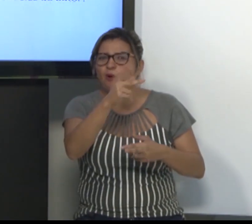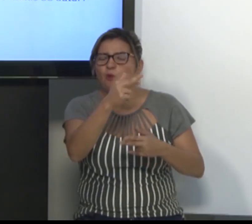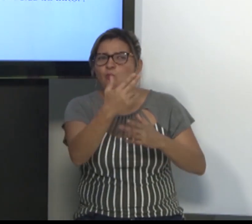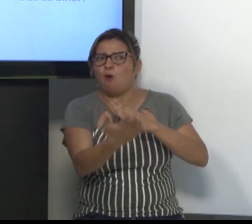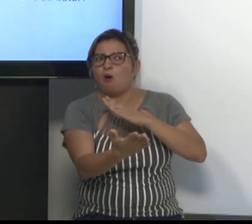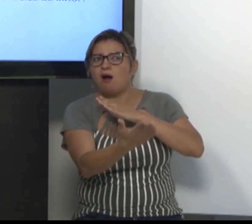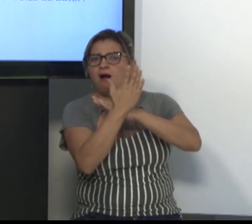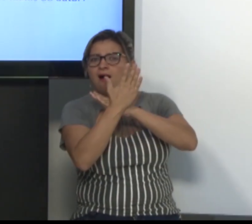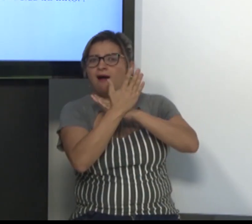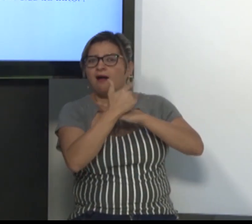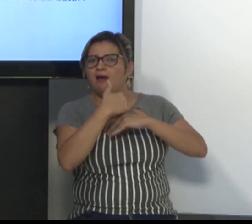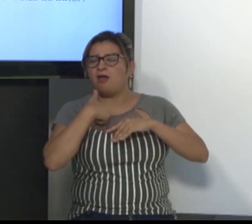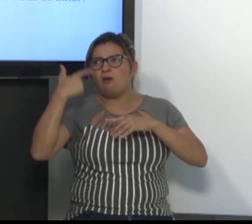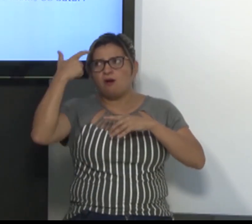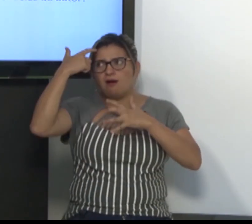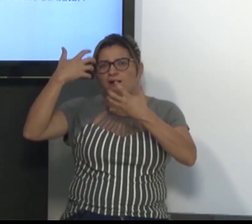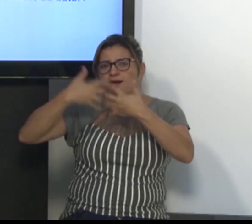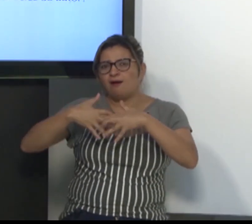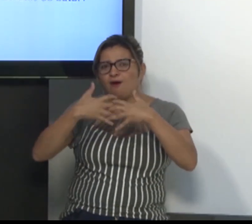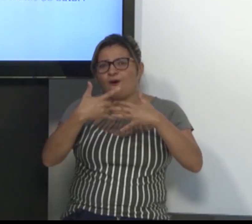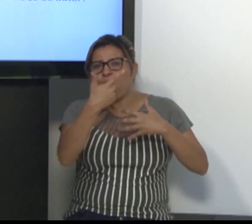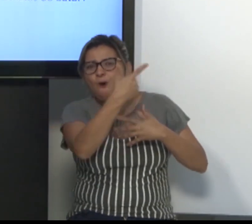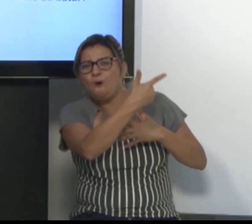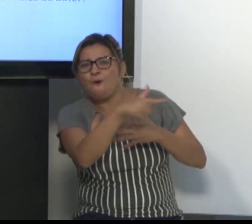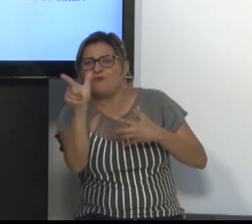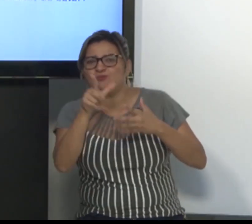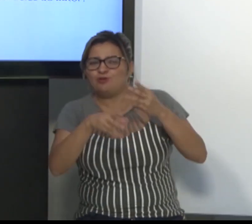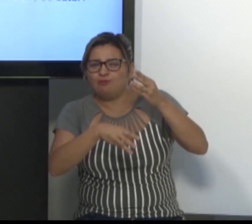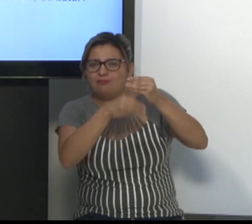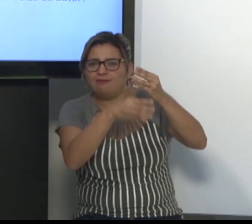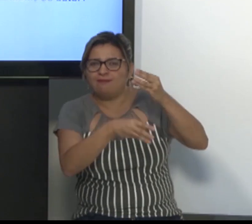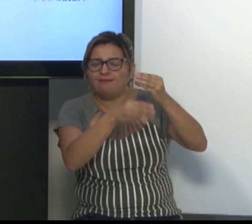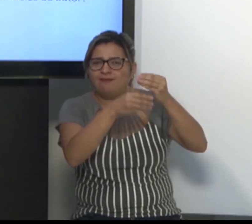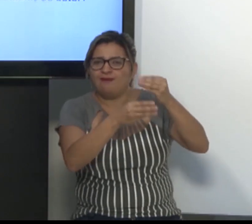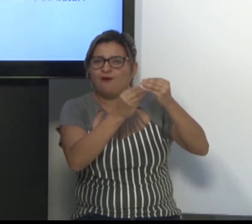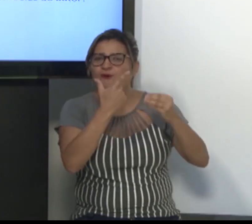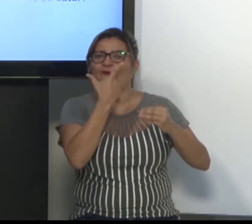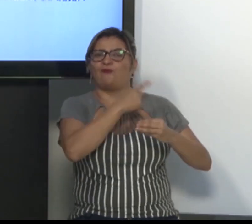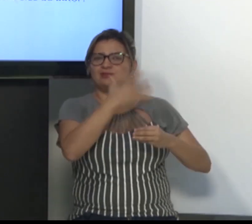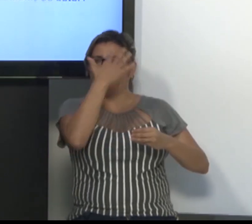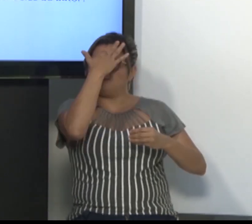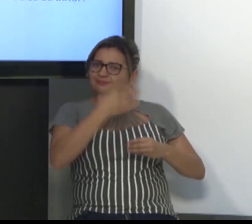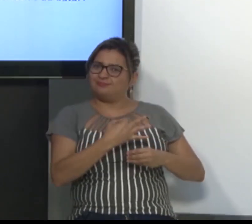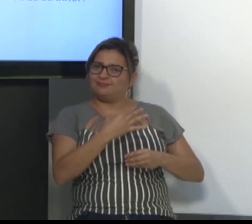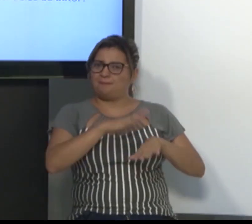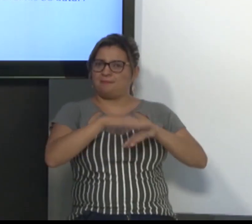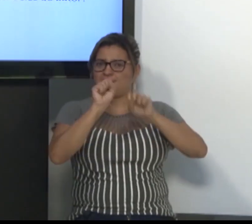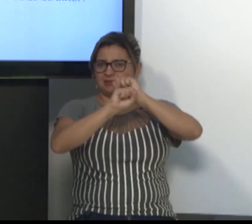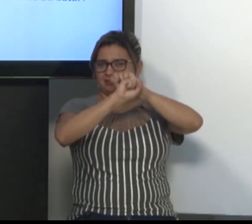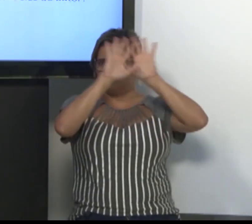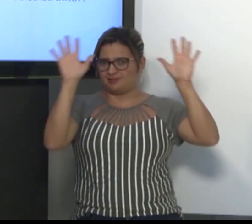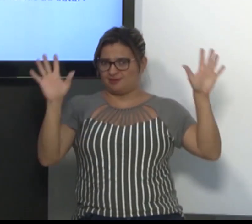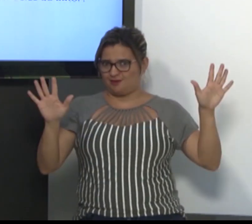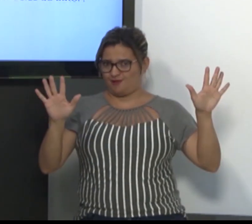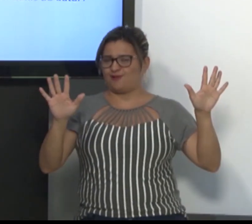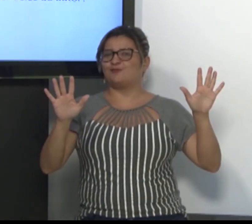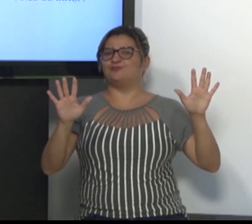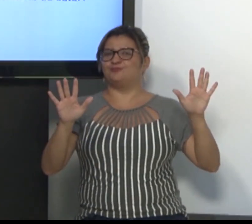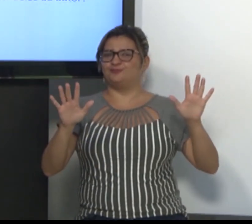Porque, a partir disso, que eu irei fundamentar e conseguir compreender a minha aprendizagem com